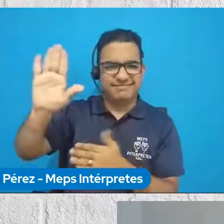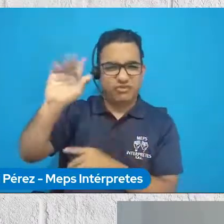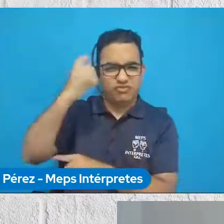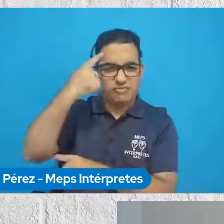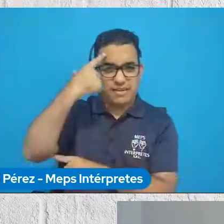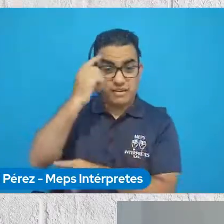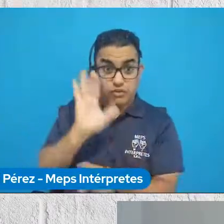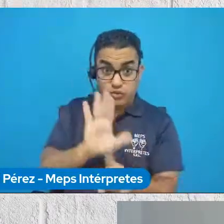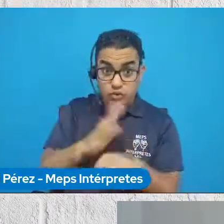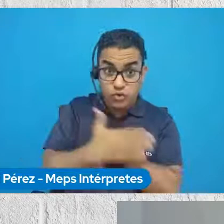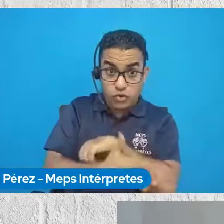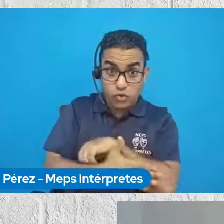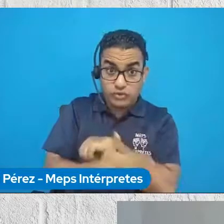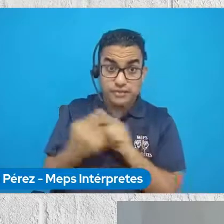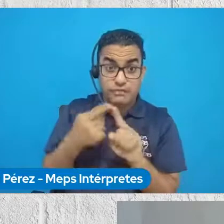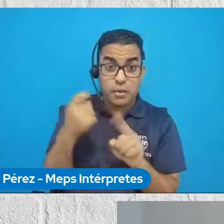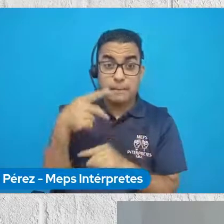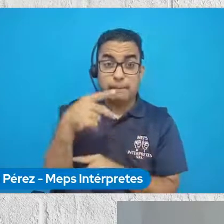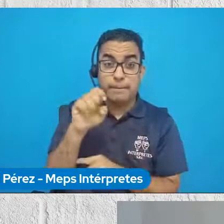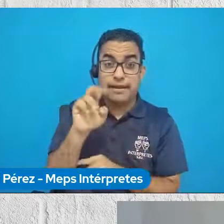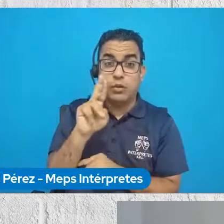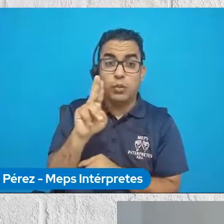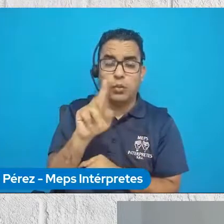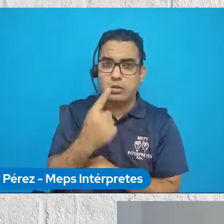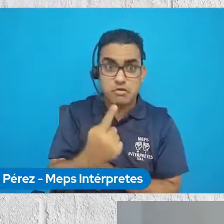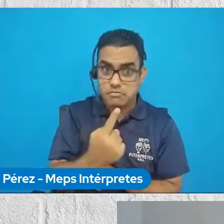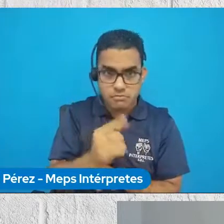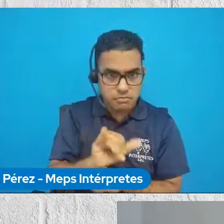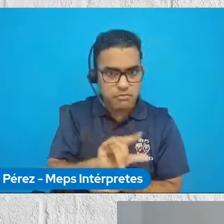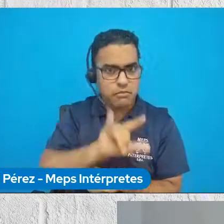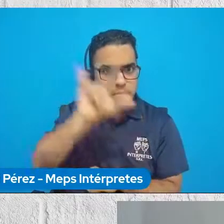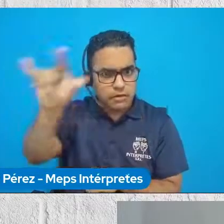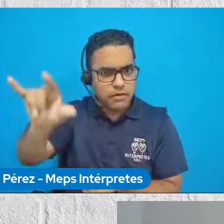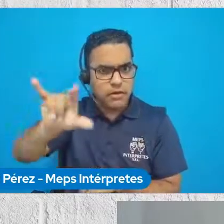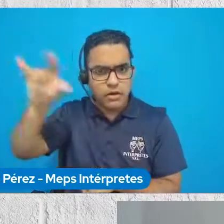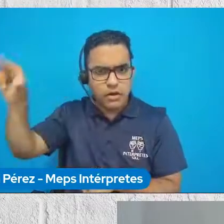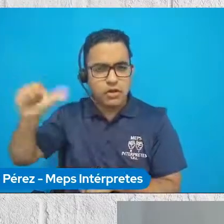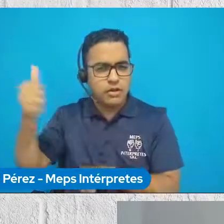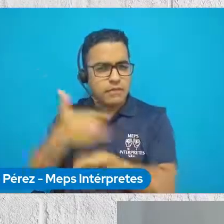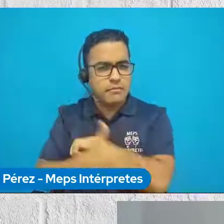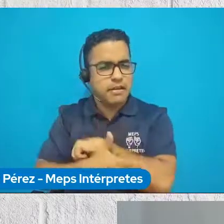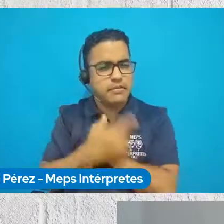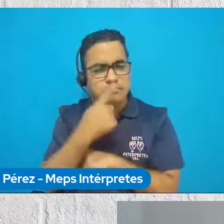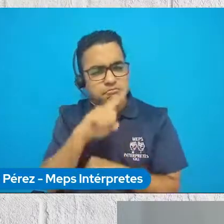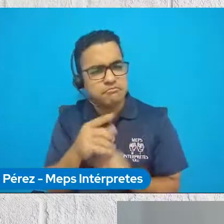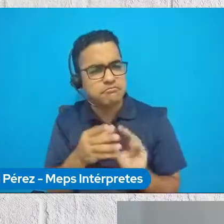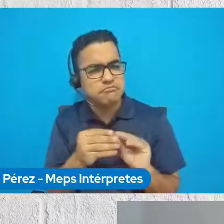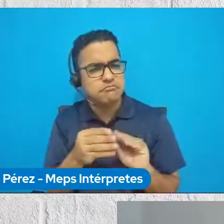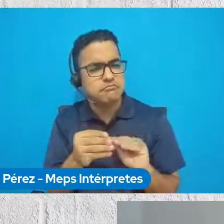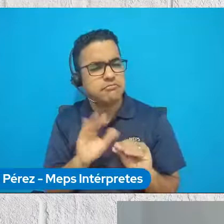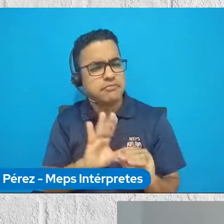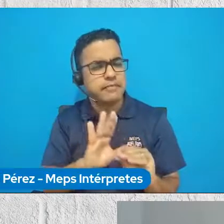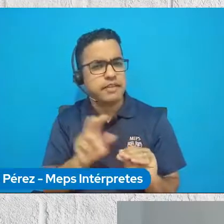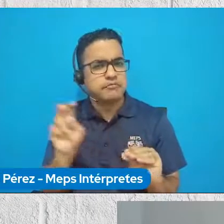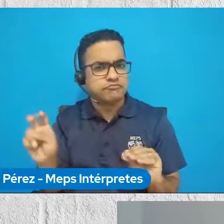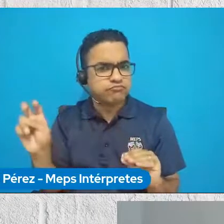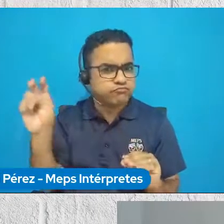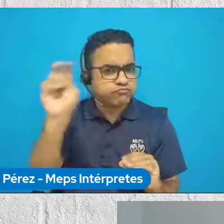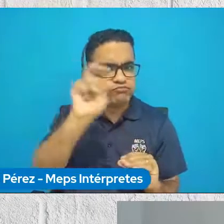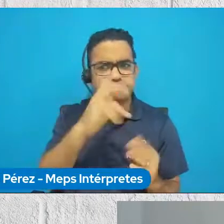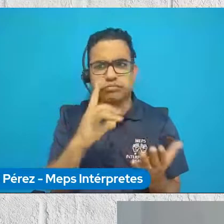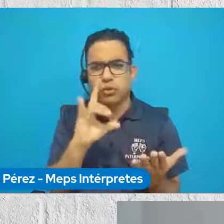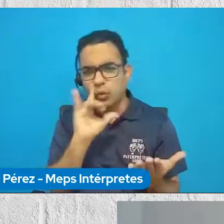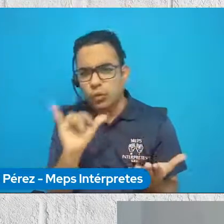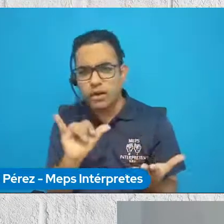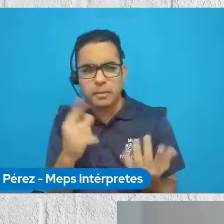solo en tu país, porque eres peruana, sino también en el extranjero. ¿Nos puedes contar un poco más de qué va estas iniciativas y